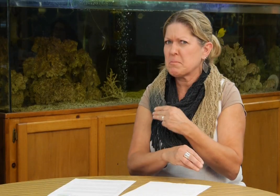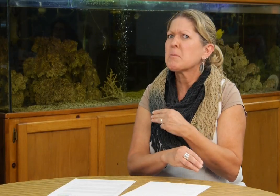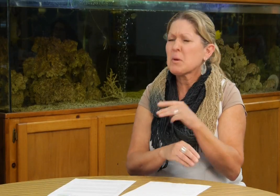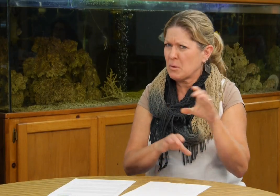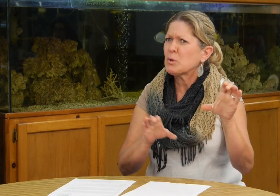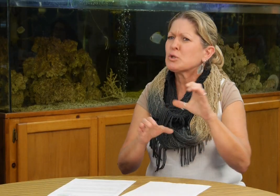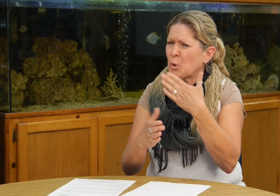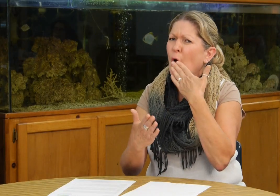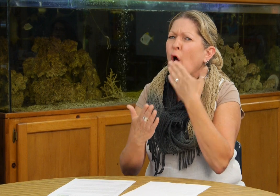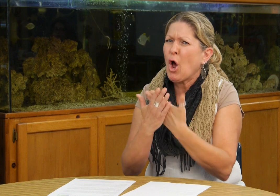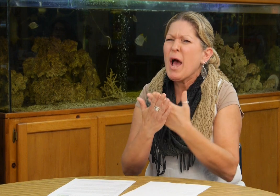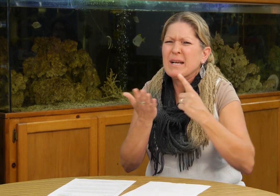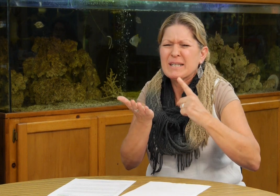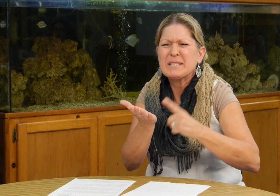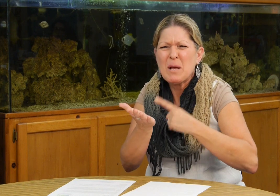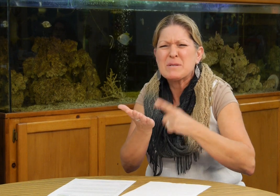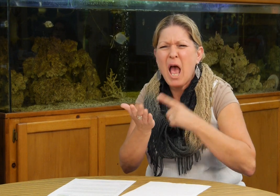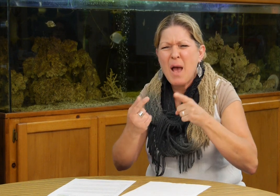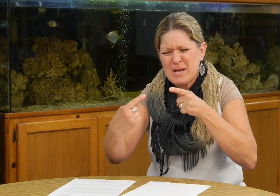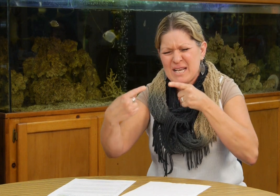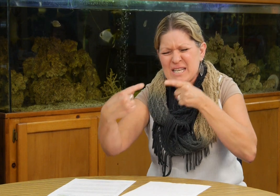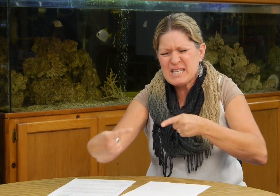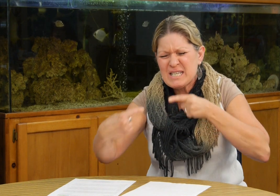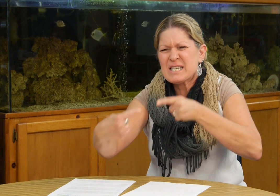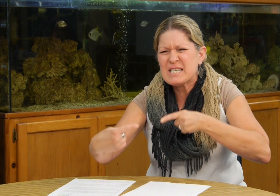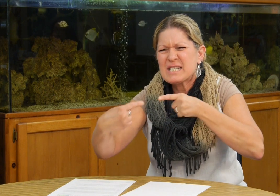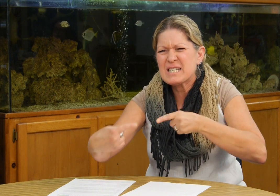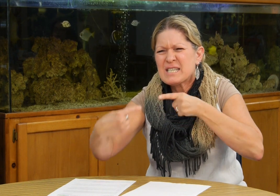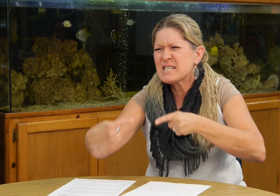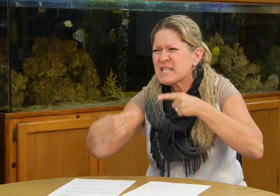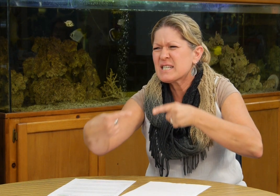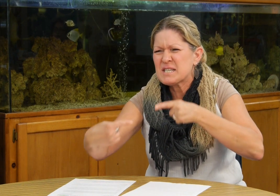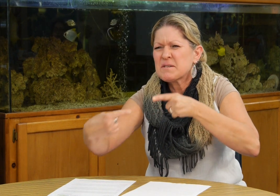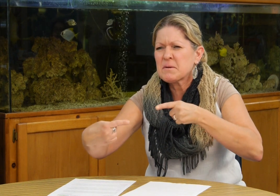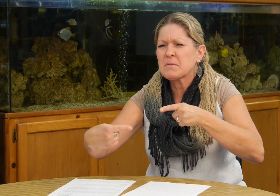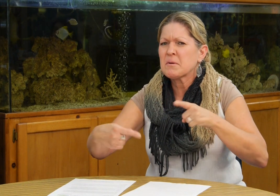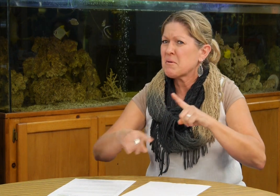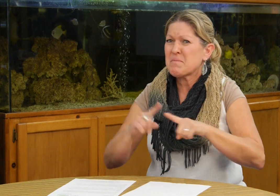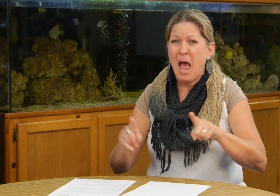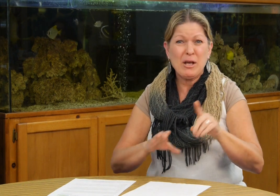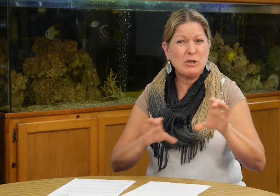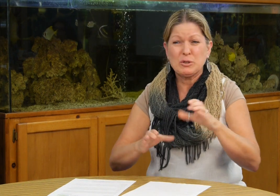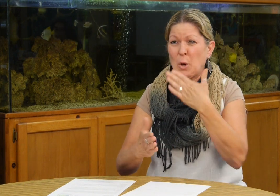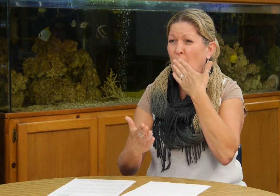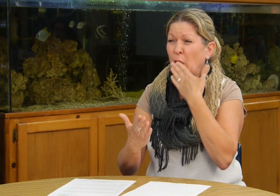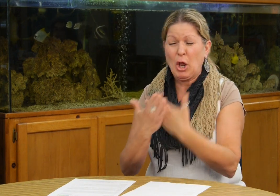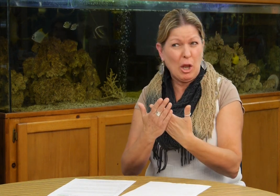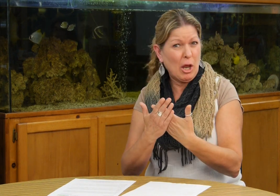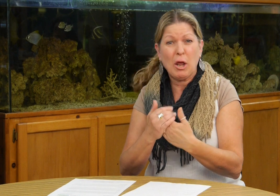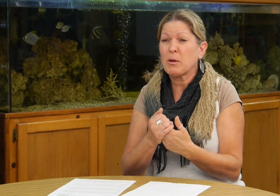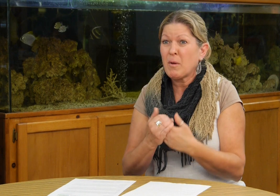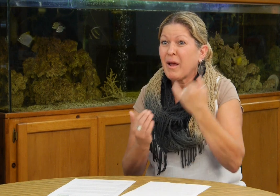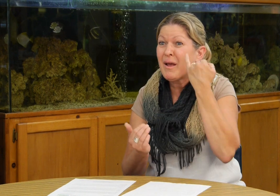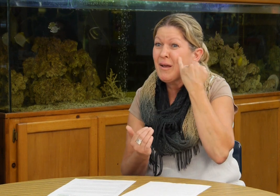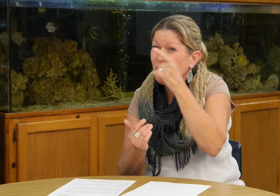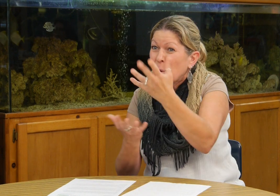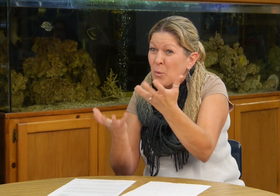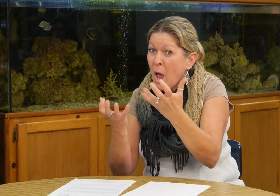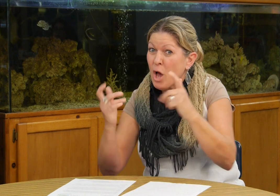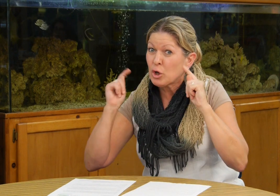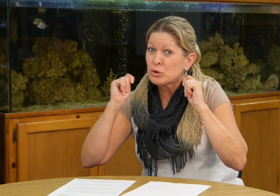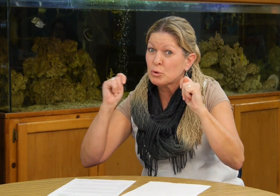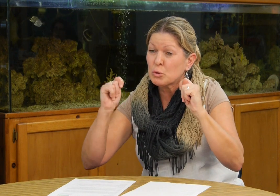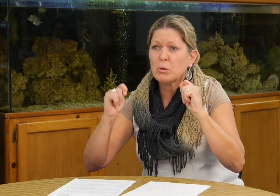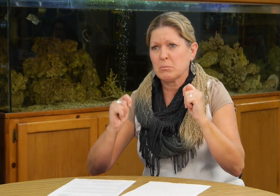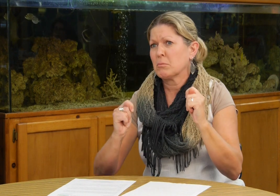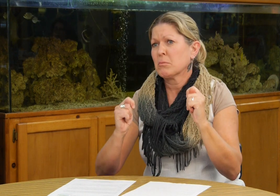en matemáticas está haciendo bastante bien a veces si tiene un poquito de problema sin embargo en general muy